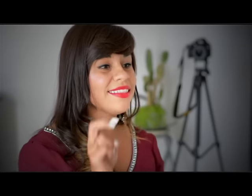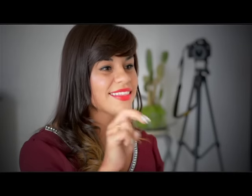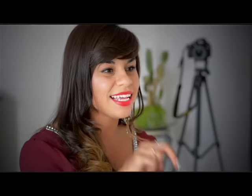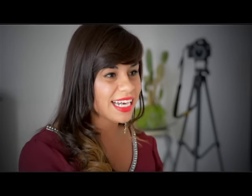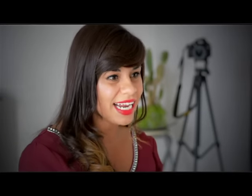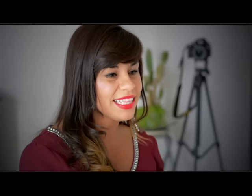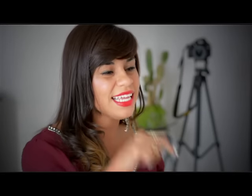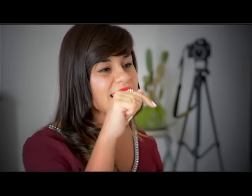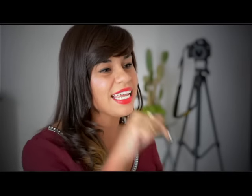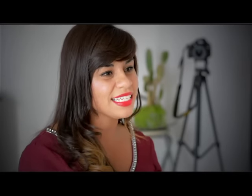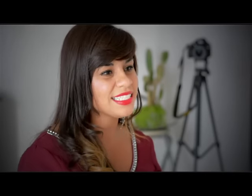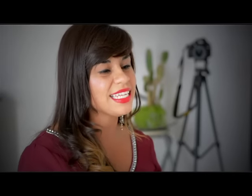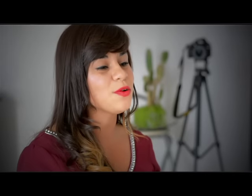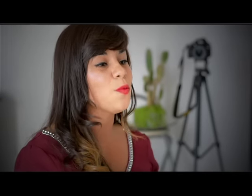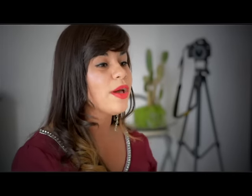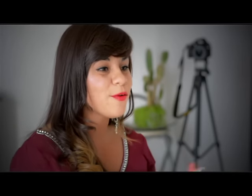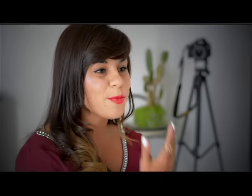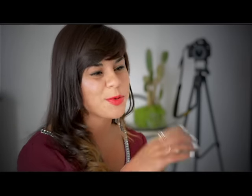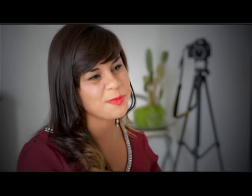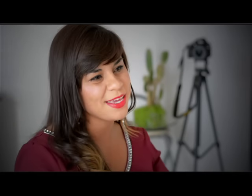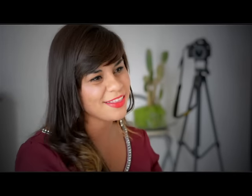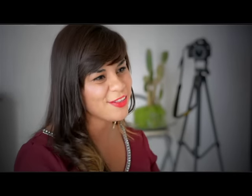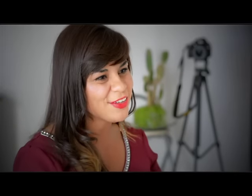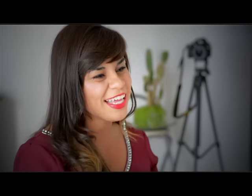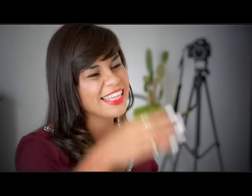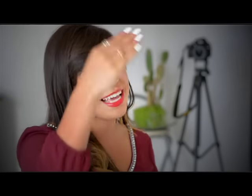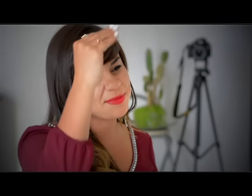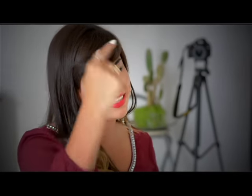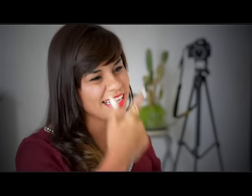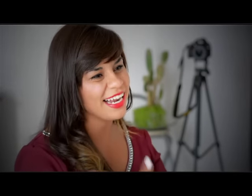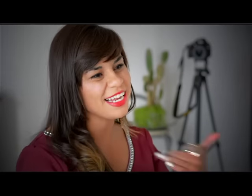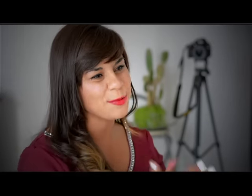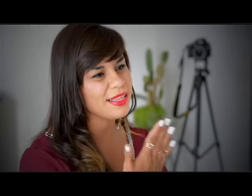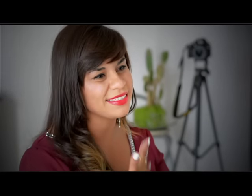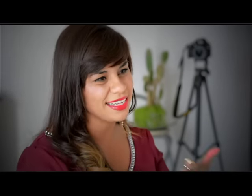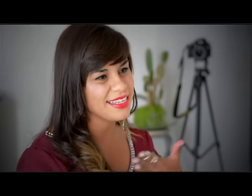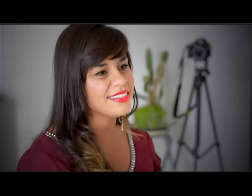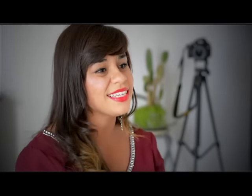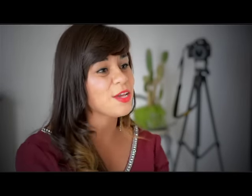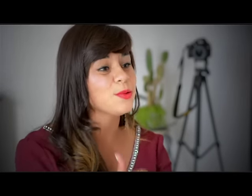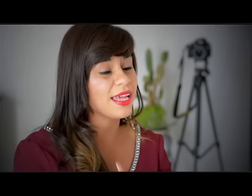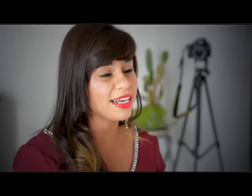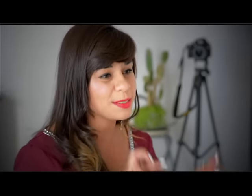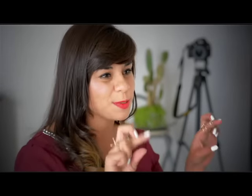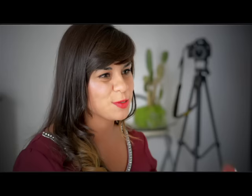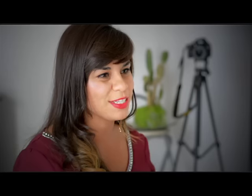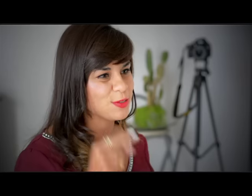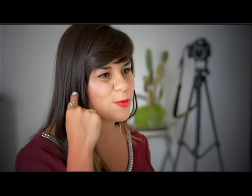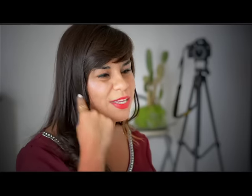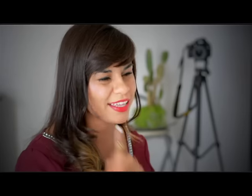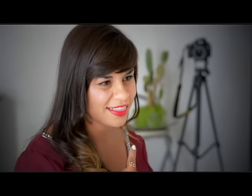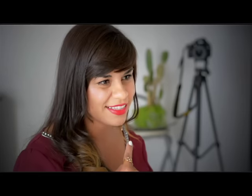integrarte en este nuevo movimiento de aprender la lengua de señas y ayudar a las personas no oyentes.